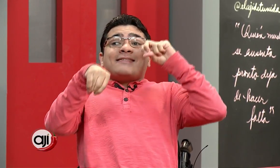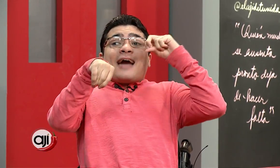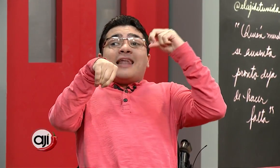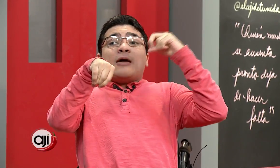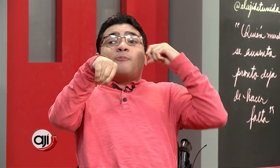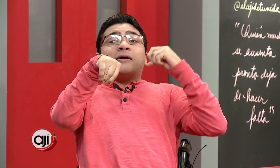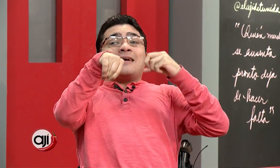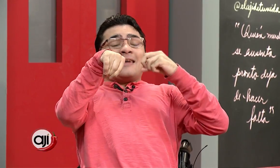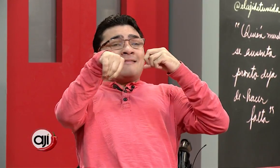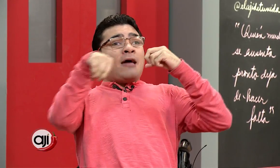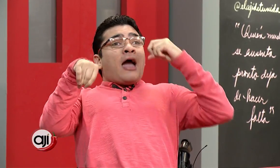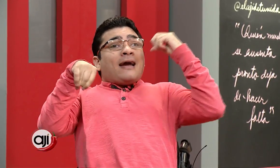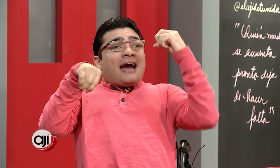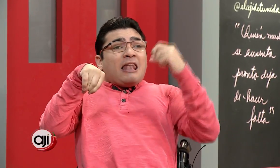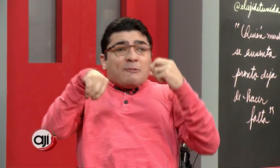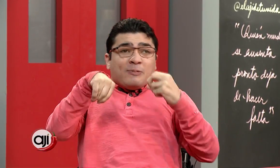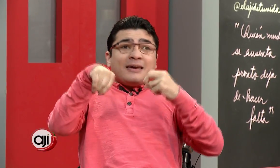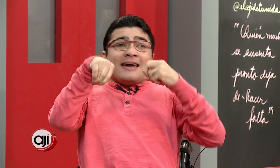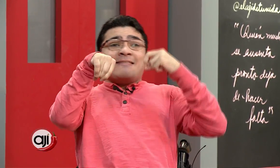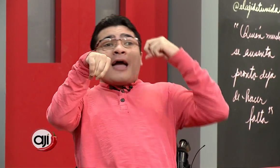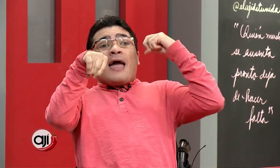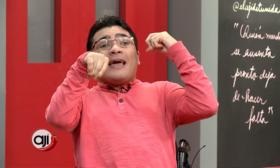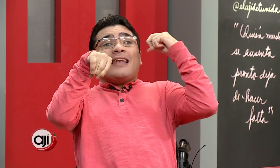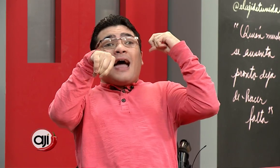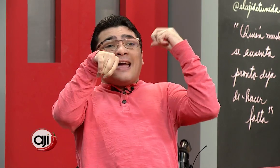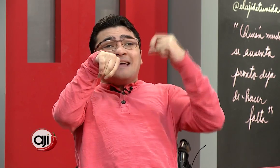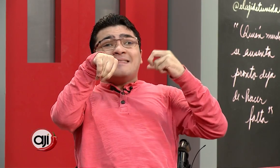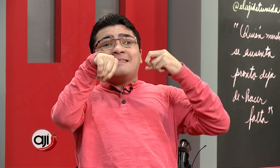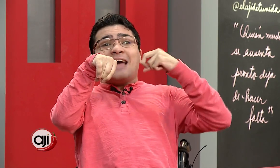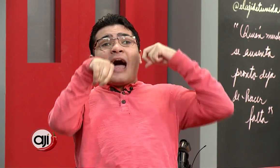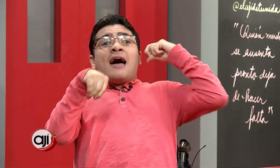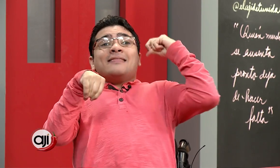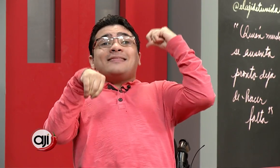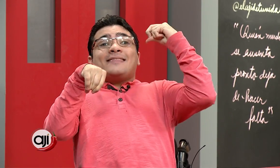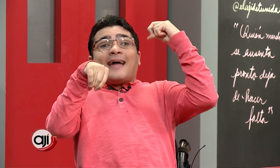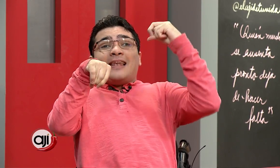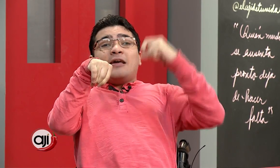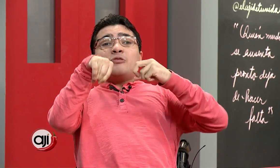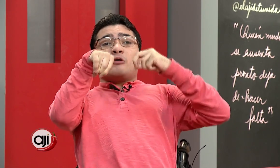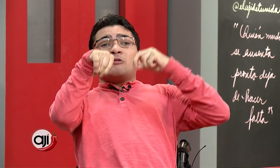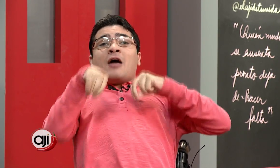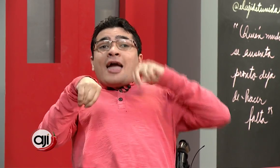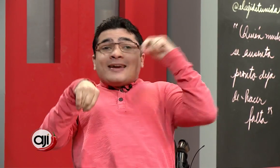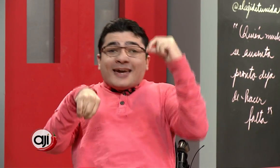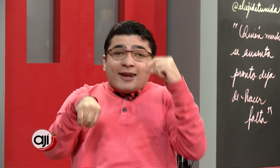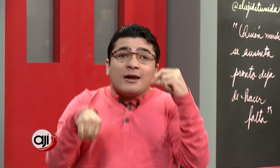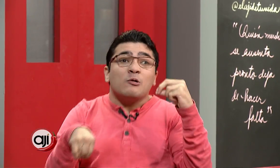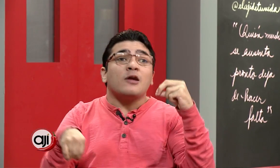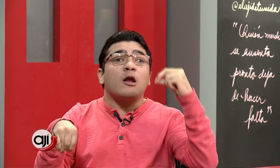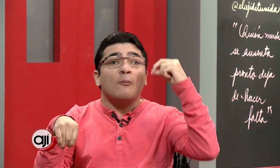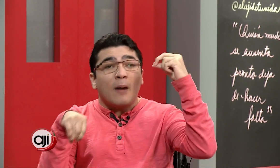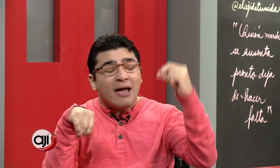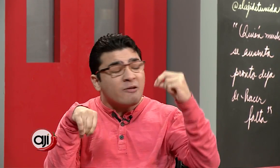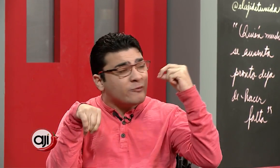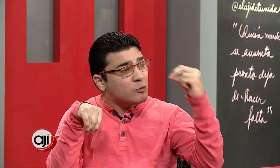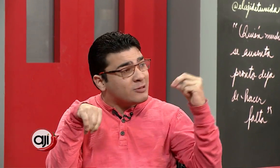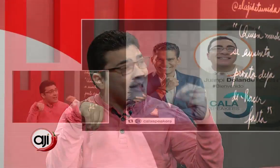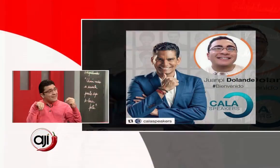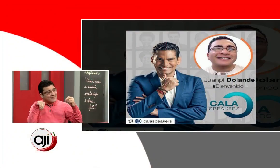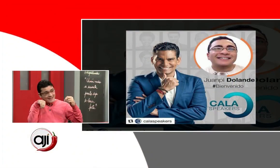Cala Speakers. Cala Speakers es la agencia de talentos que reúne a los más influyentes